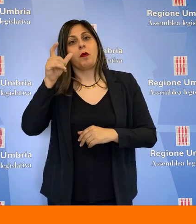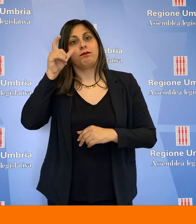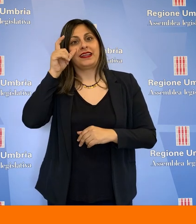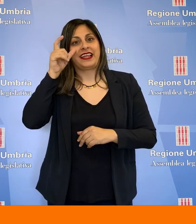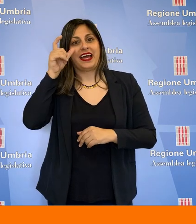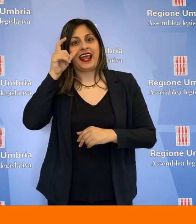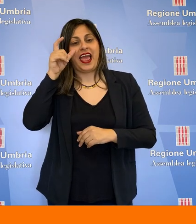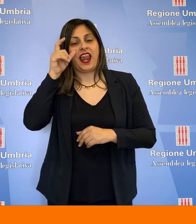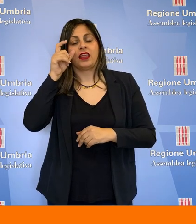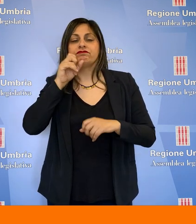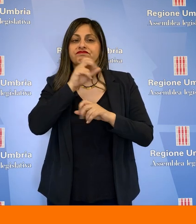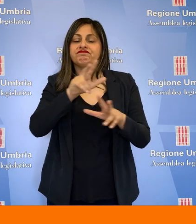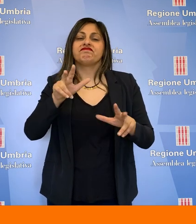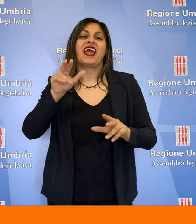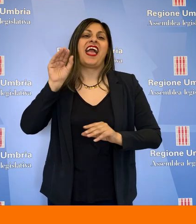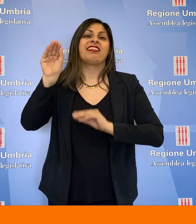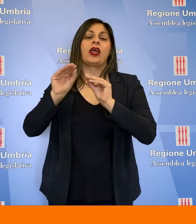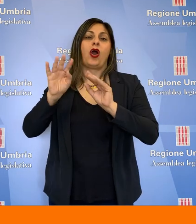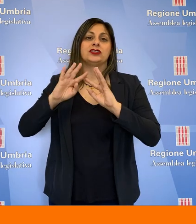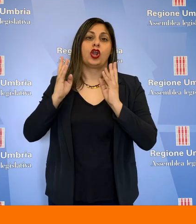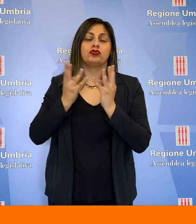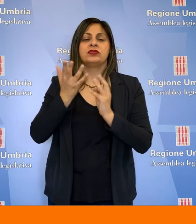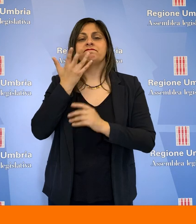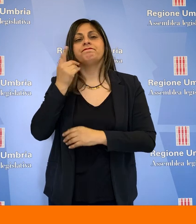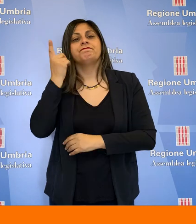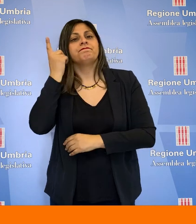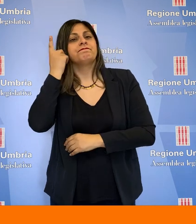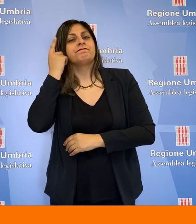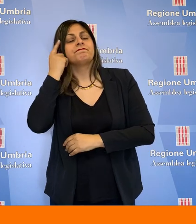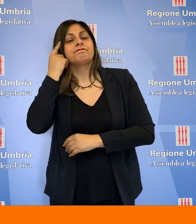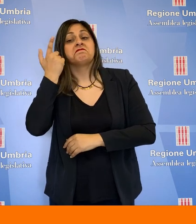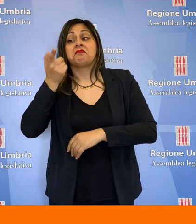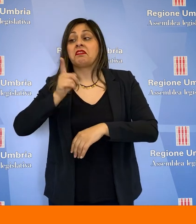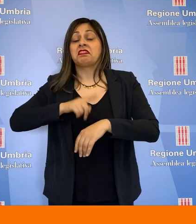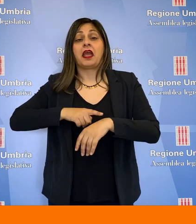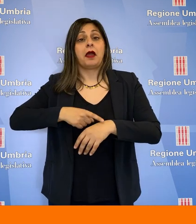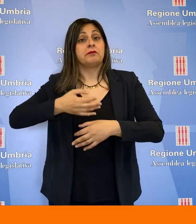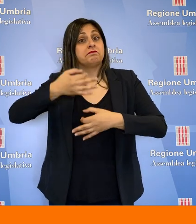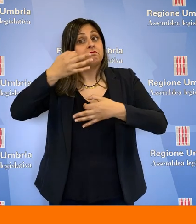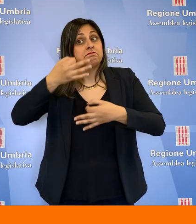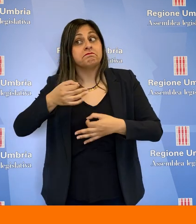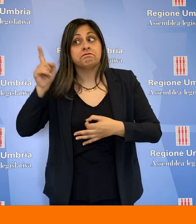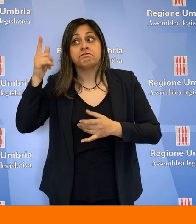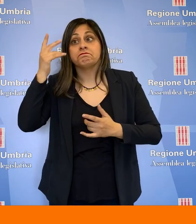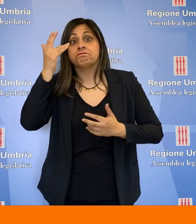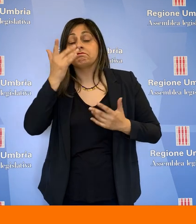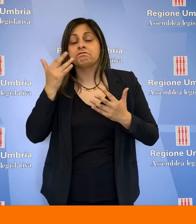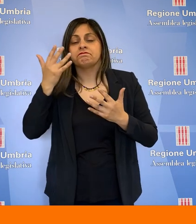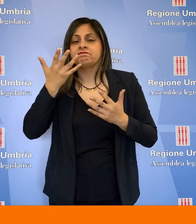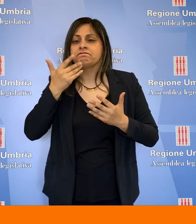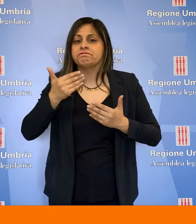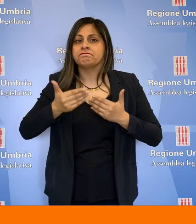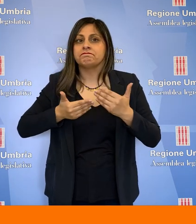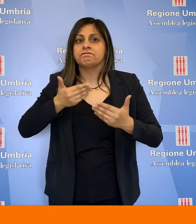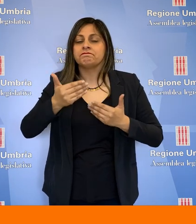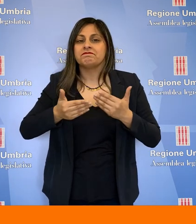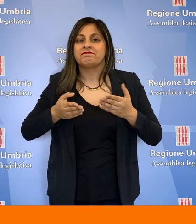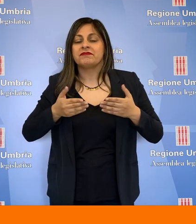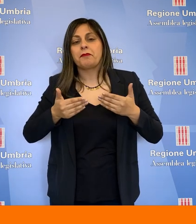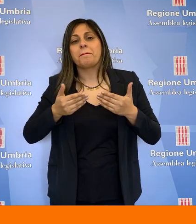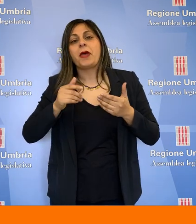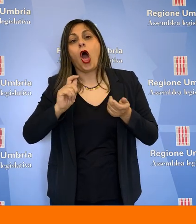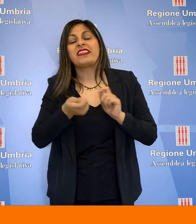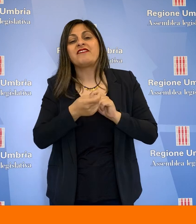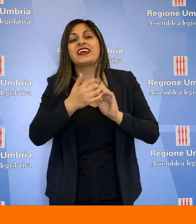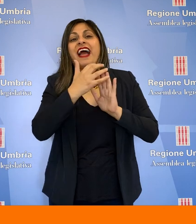Bettarelli annunciano un'interrogazione ad aggiunta per conoscere quali siano i tempi effettivi con cui si intende portare a compimento l'iter